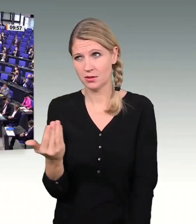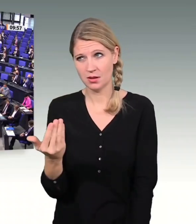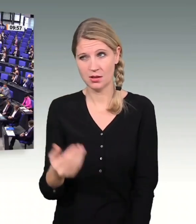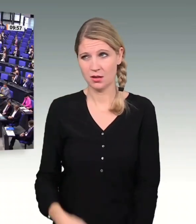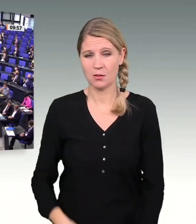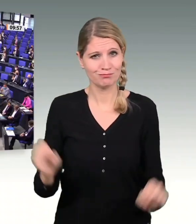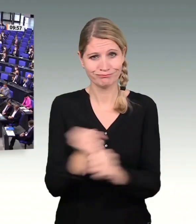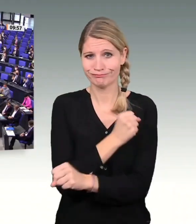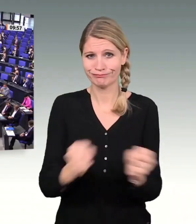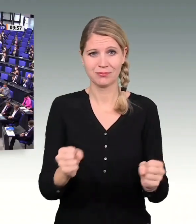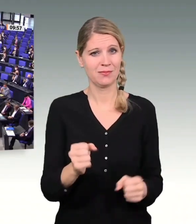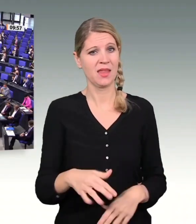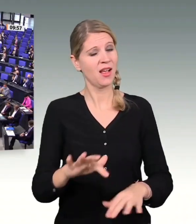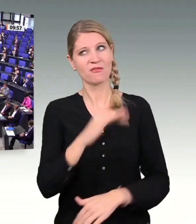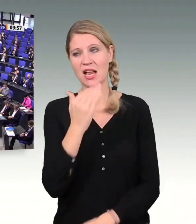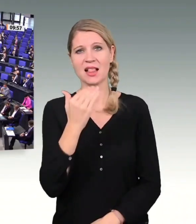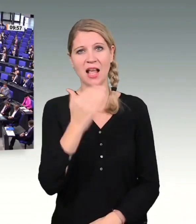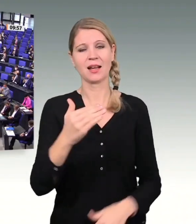Vielen Dank. Vielen Dank.